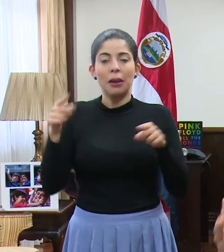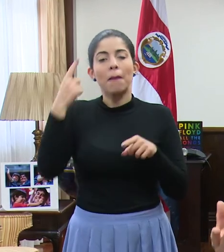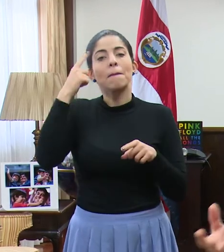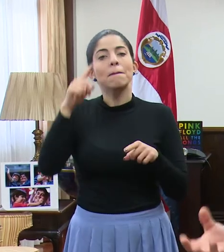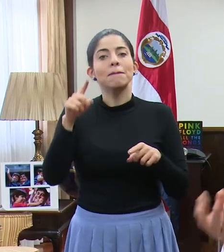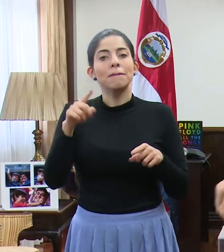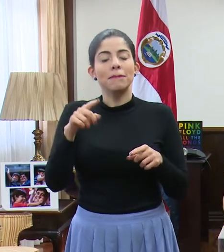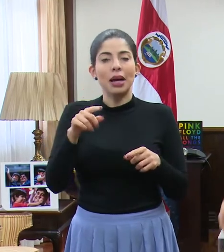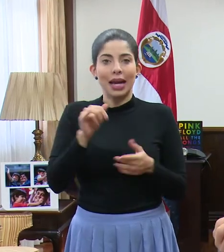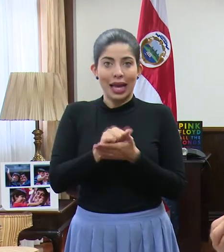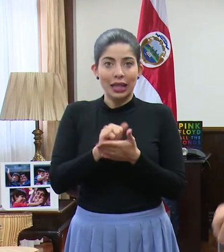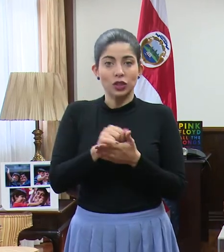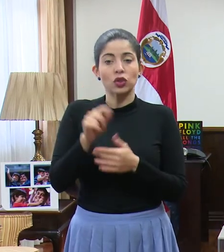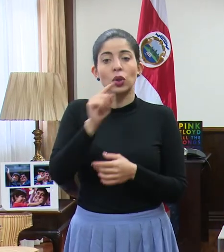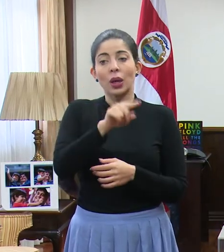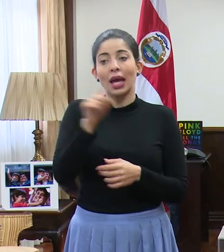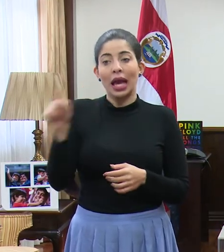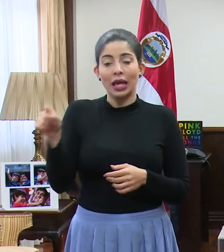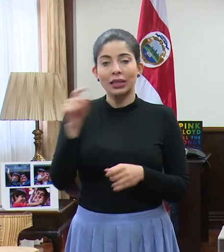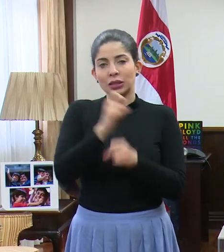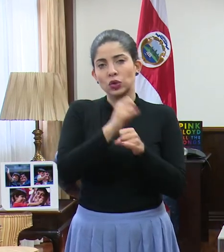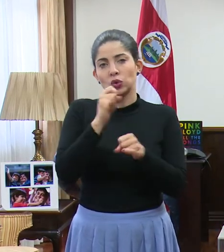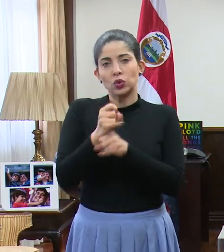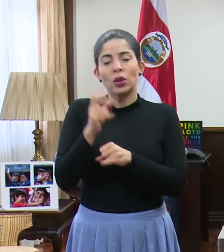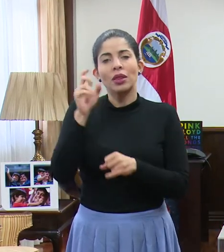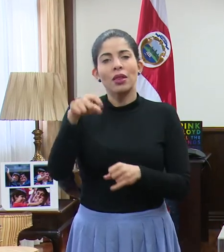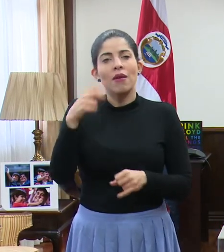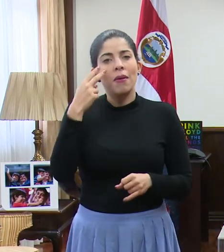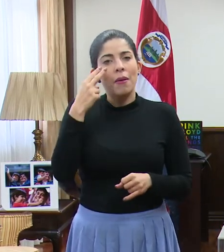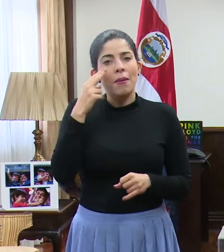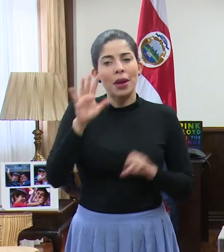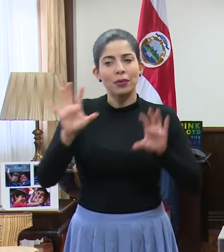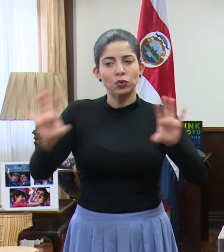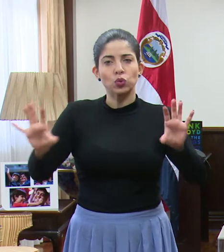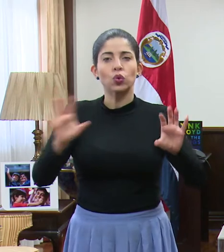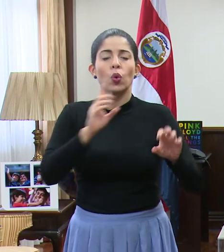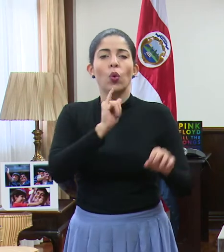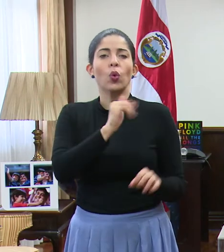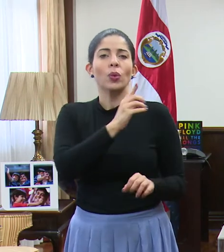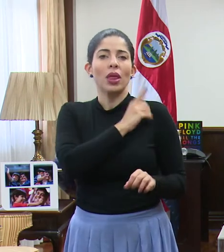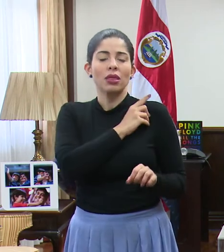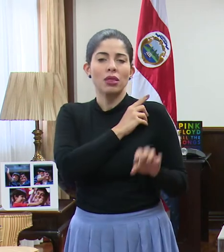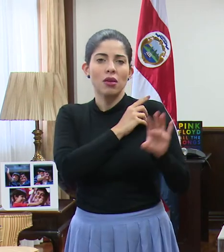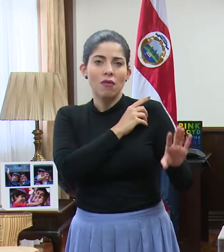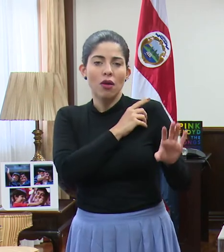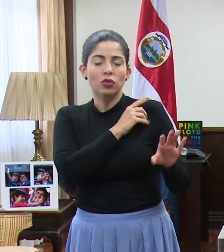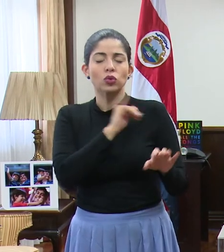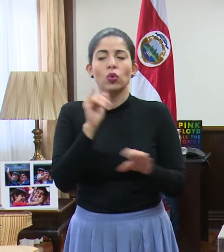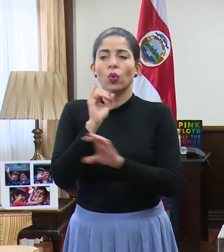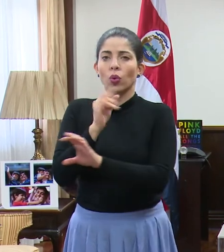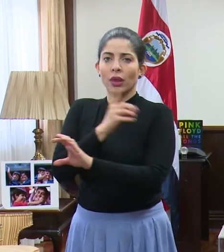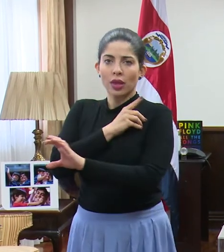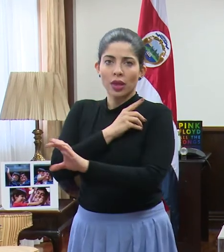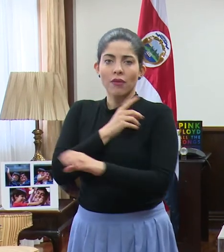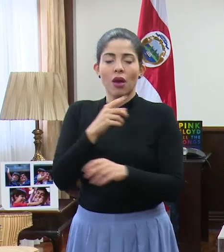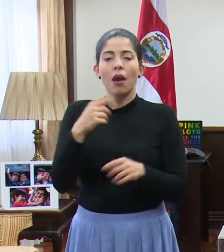esto ocurra. Y ellos tendrán, estas instituciones tienen que verlo en sus juntas directivas. Esto ocurrirá